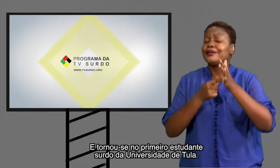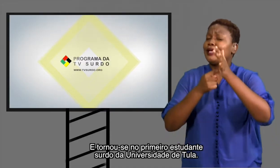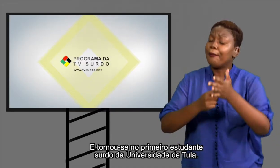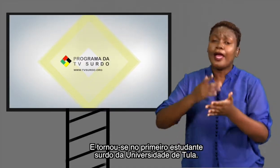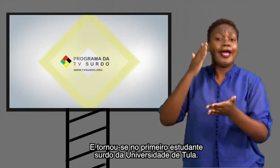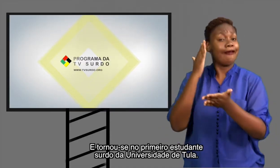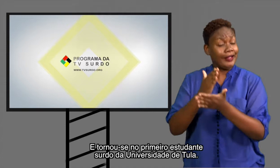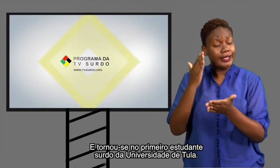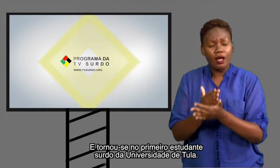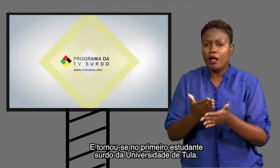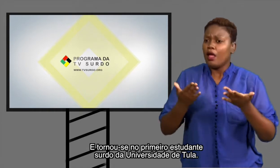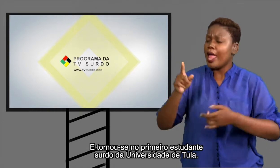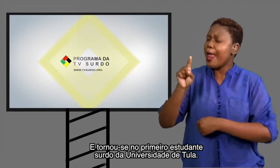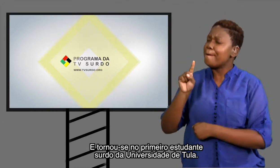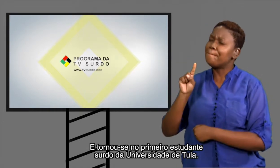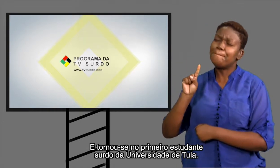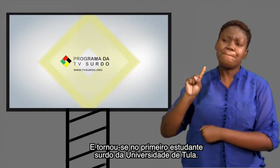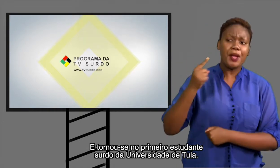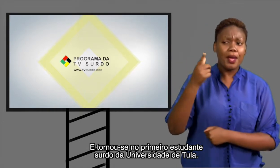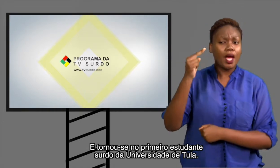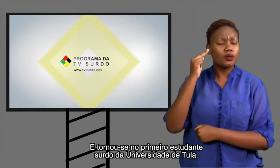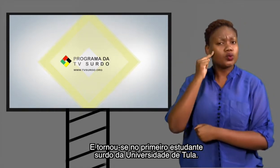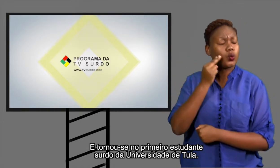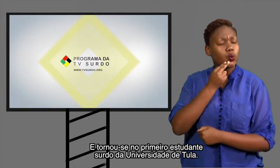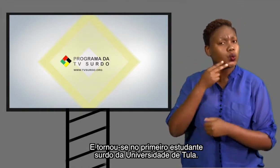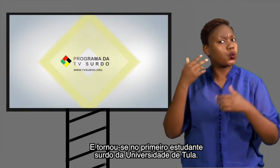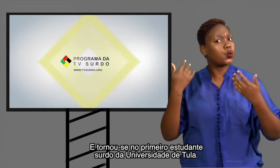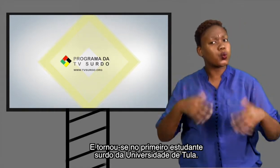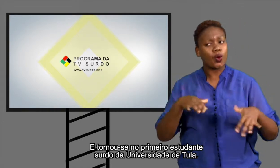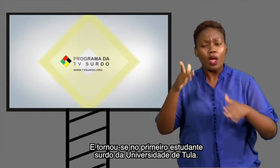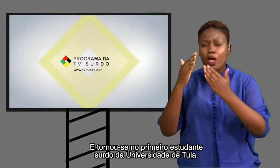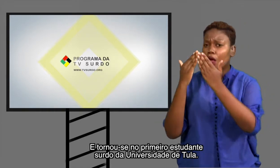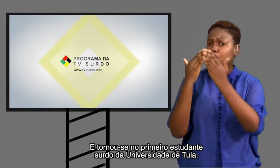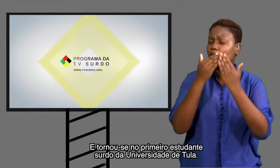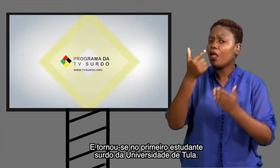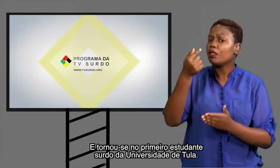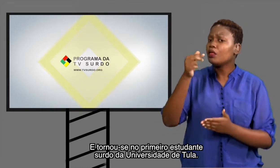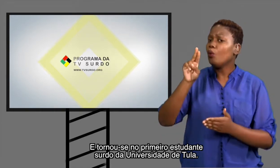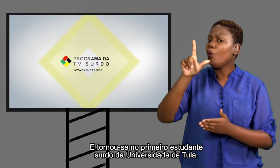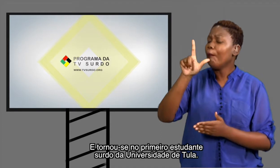E tornou-se no primeiro estudante surdo da Universidade Pedagógica de Tula.